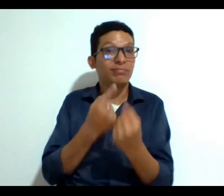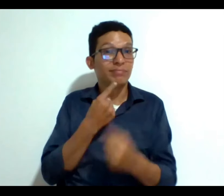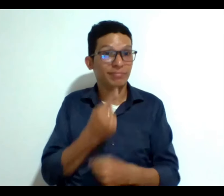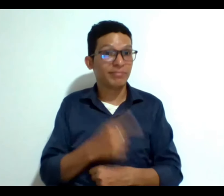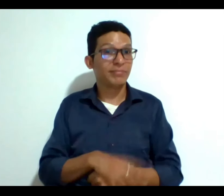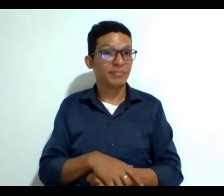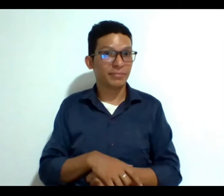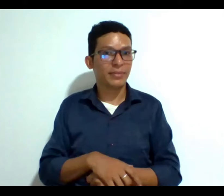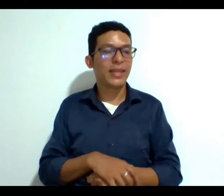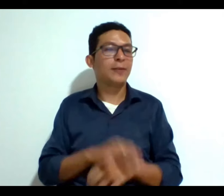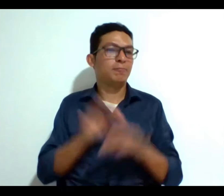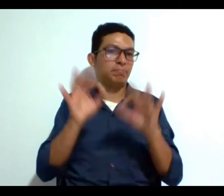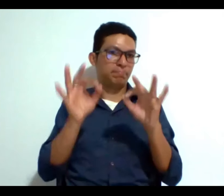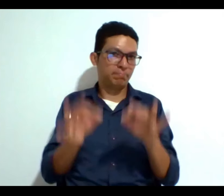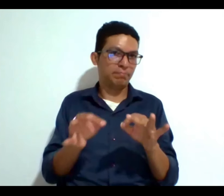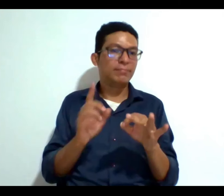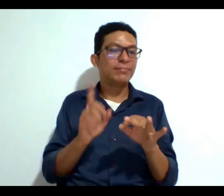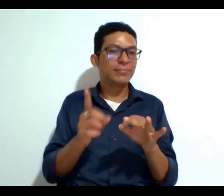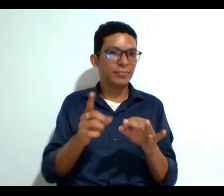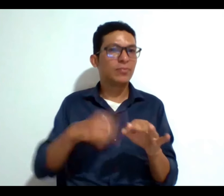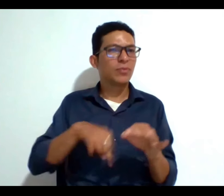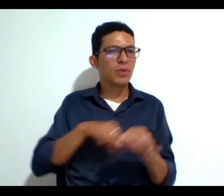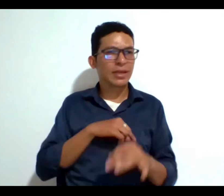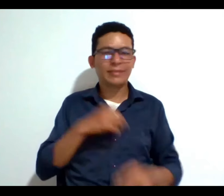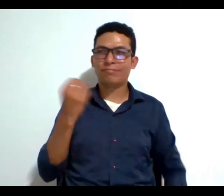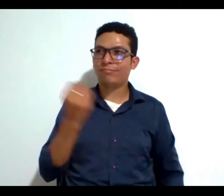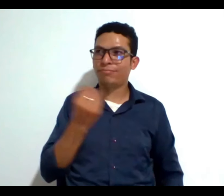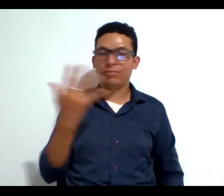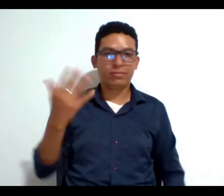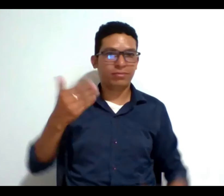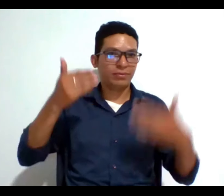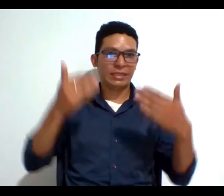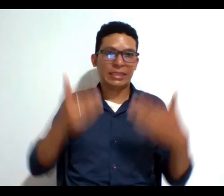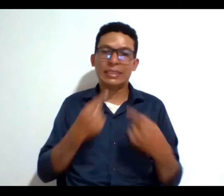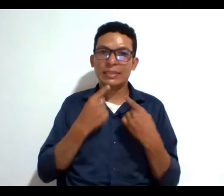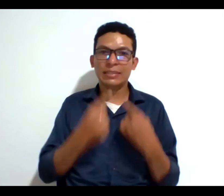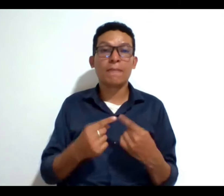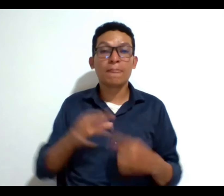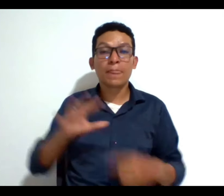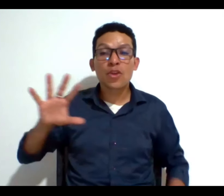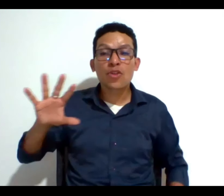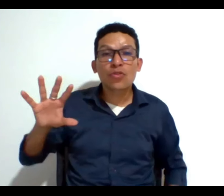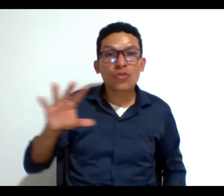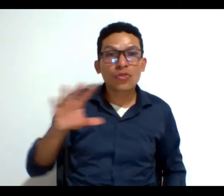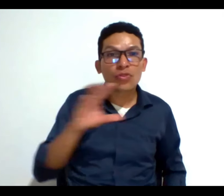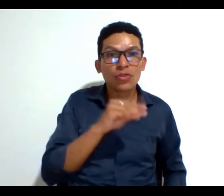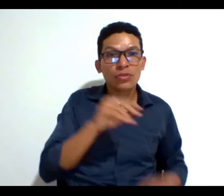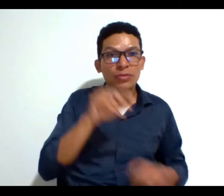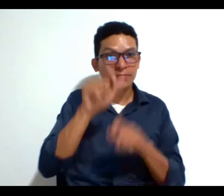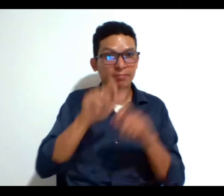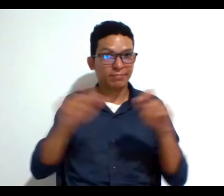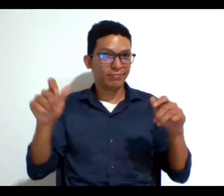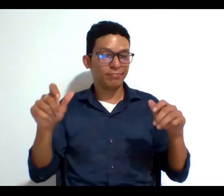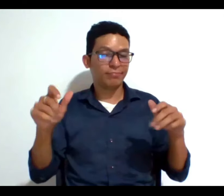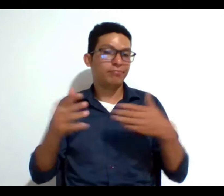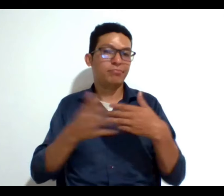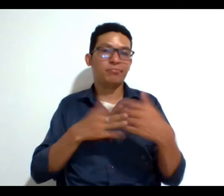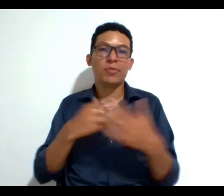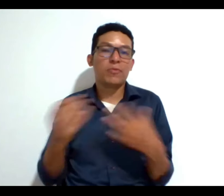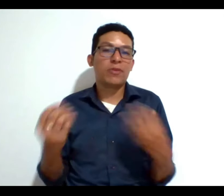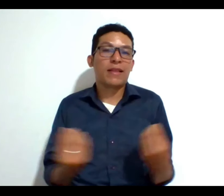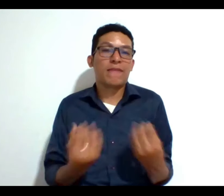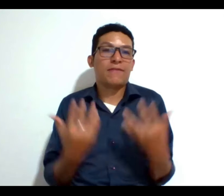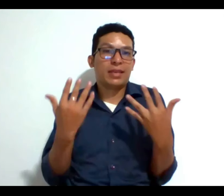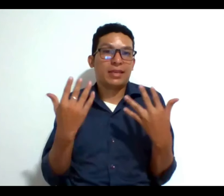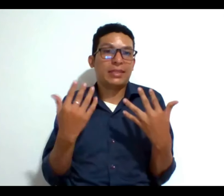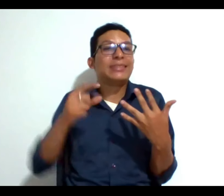justo es algo que decimos mucho en el tema de discapacidad y es que todas las personas en determinado momento de nuestras vidas vamos a